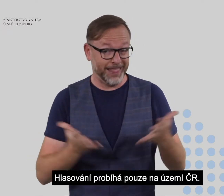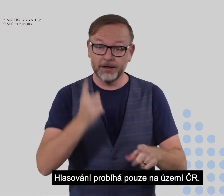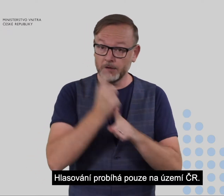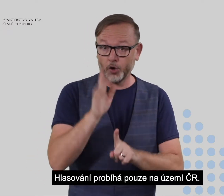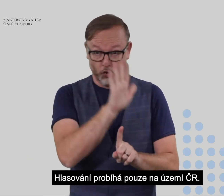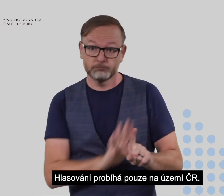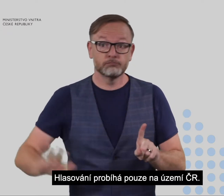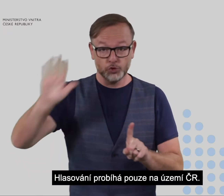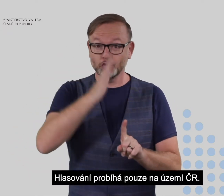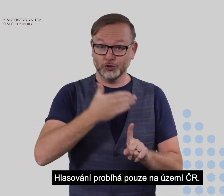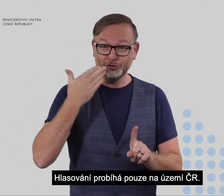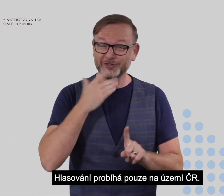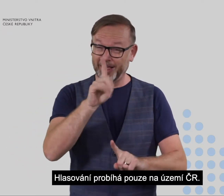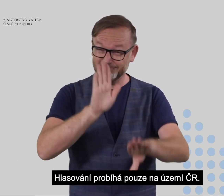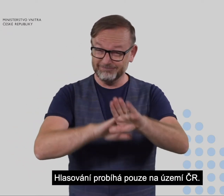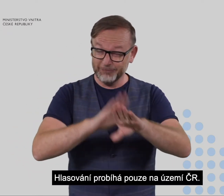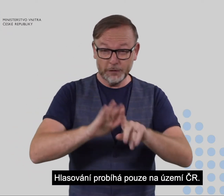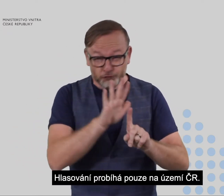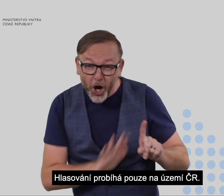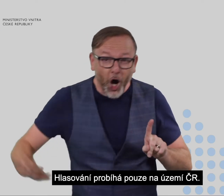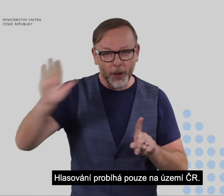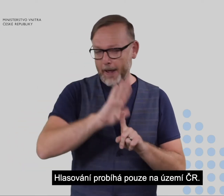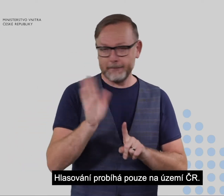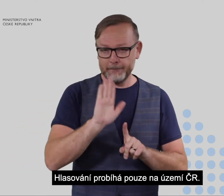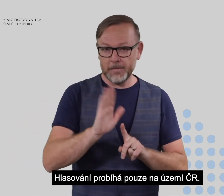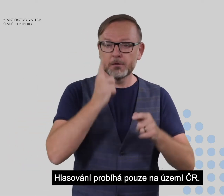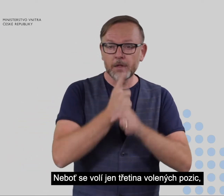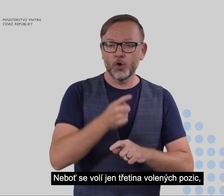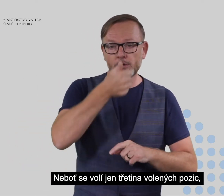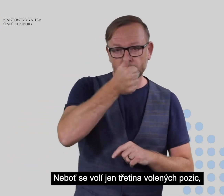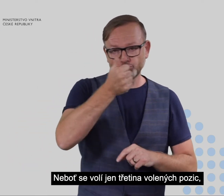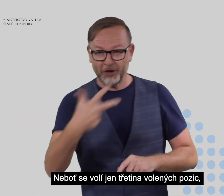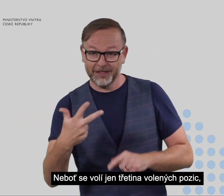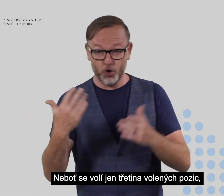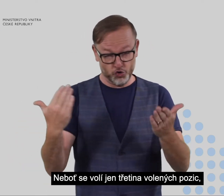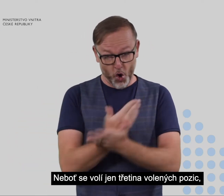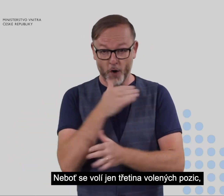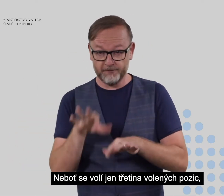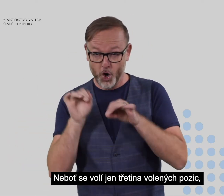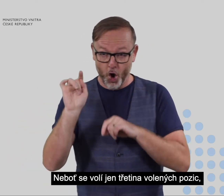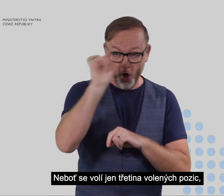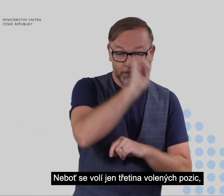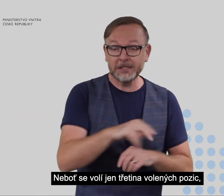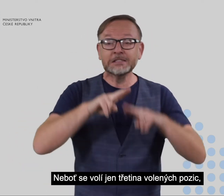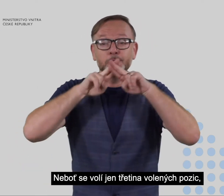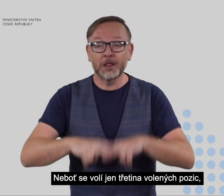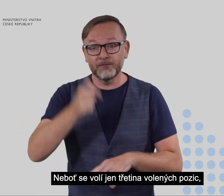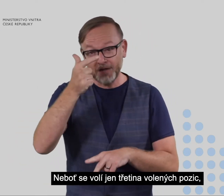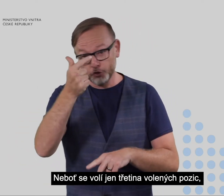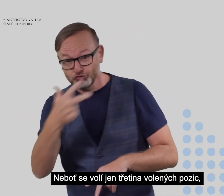Hlasování probíhá pouze na území České republiky. Neboť se volí jen třetina volených pozic, jsou